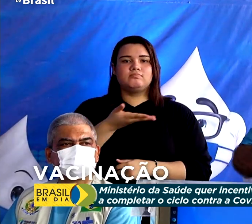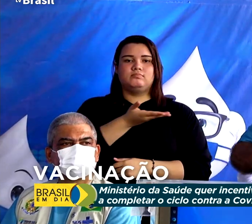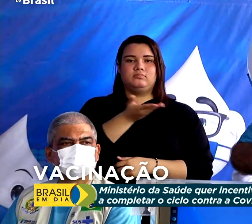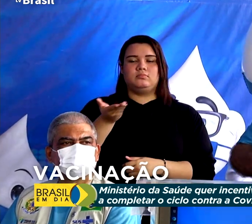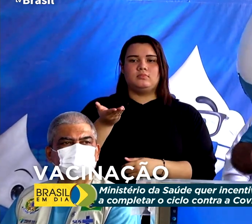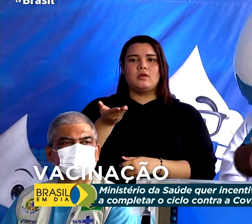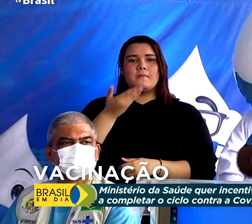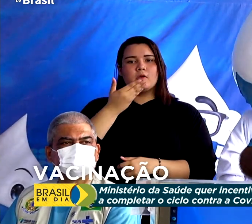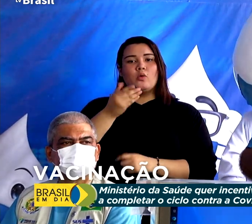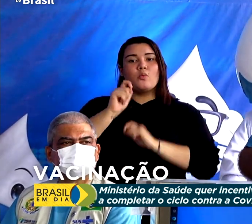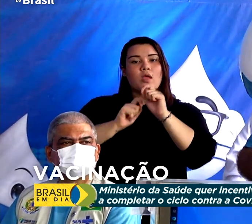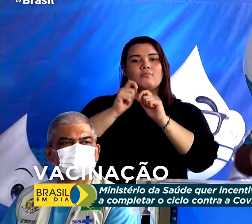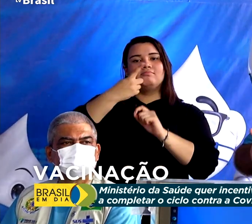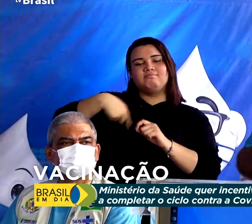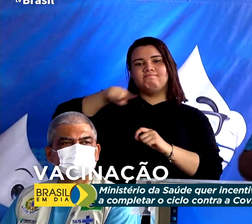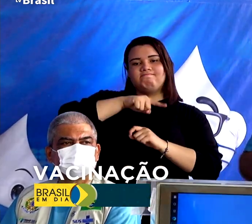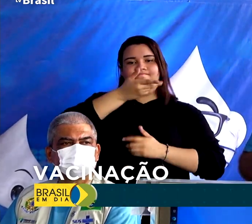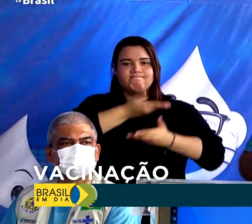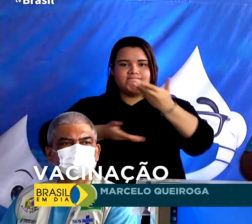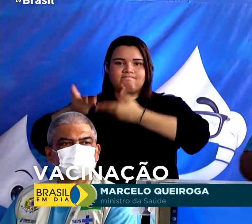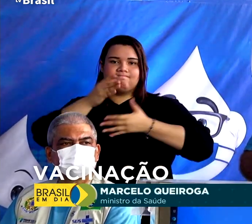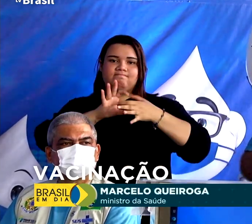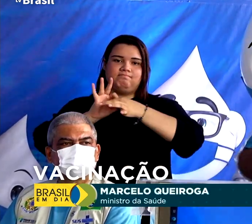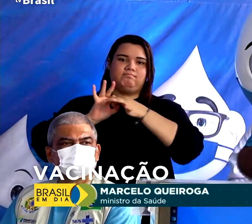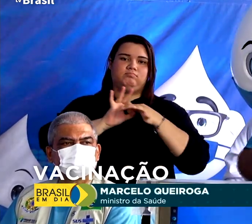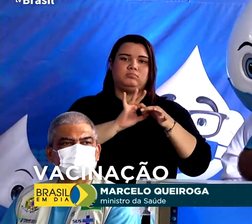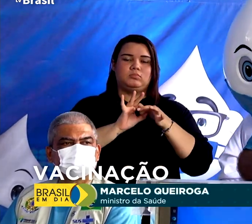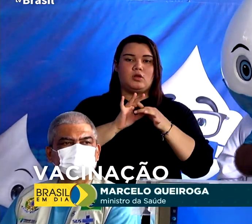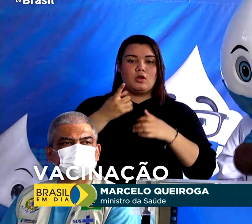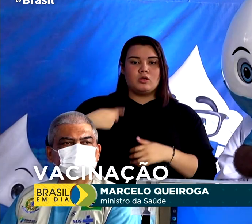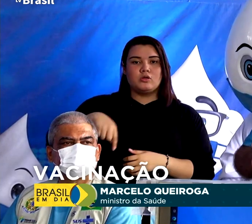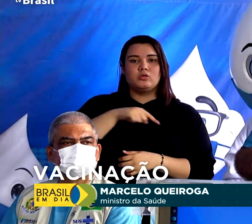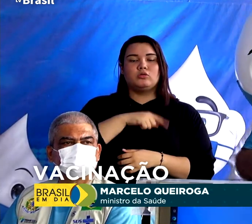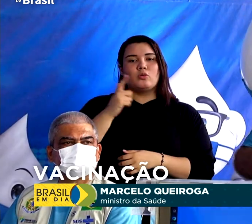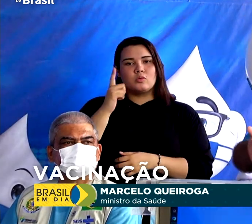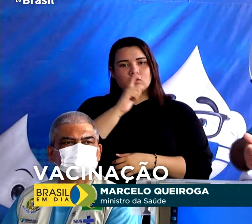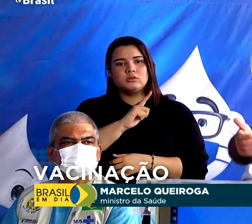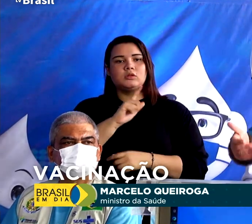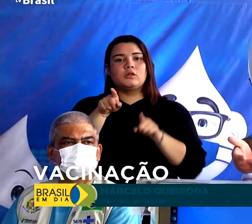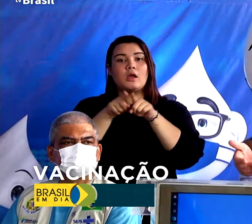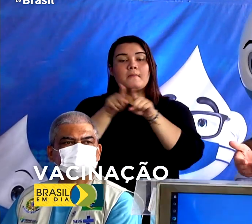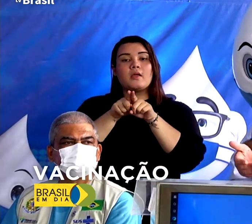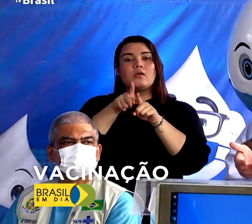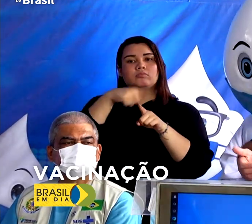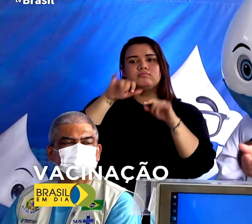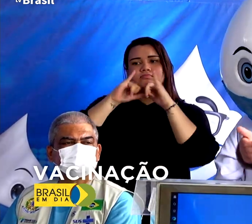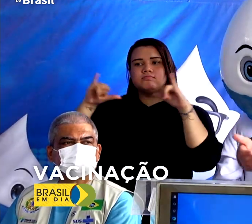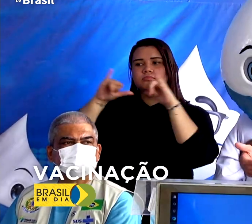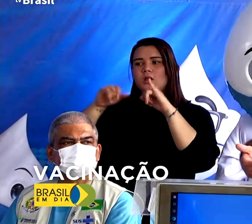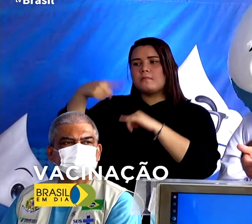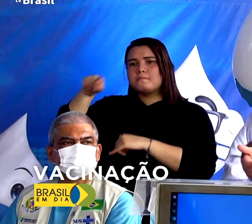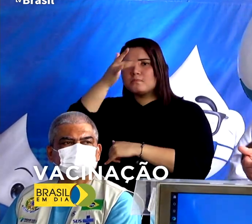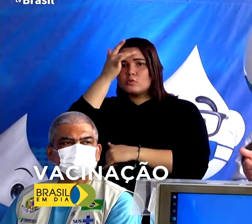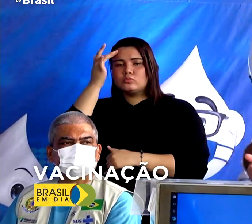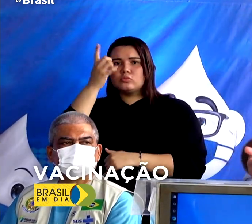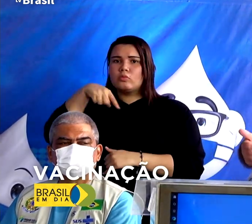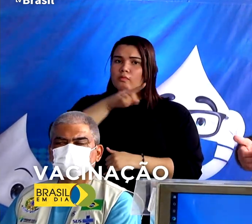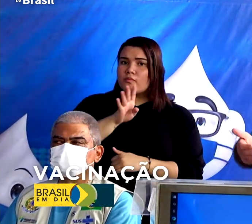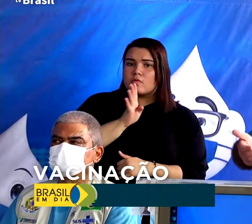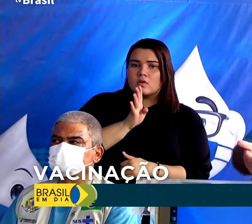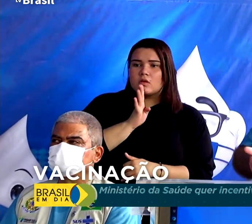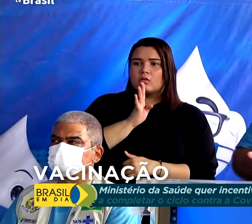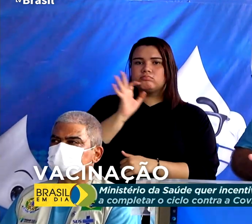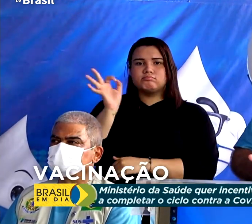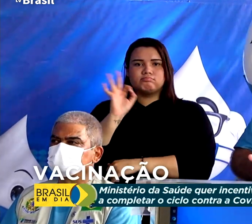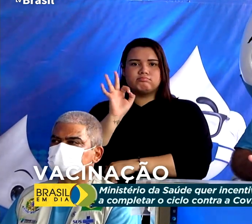solicitar a colaboração de cada um, para que leve aqueles que vocês conhecem, que não